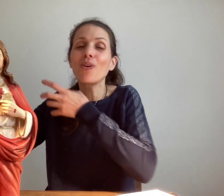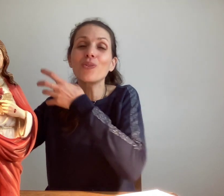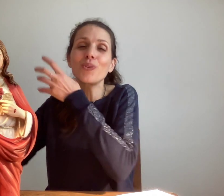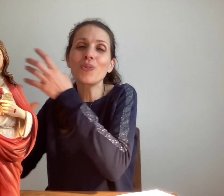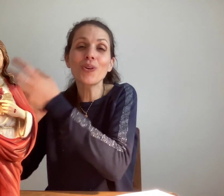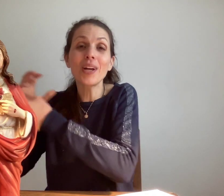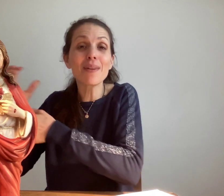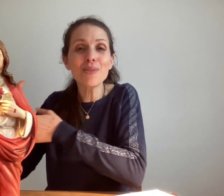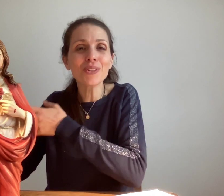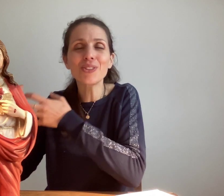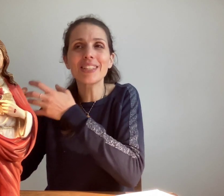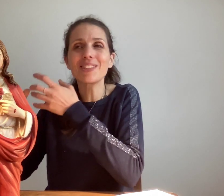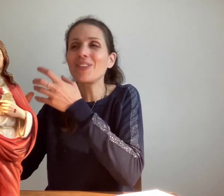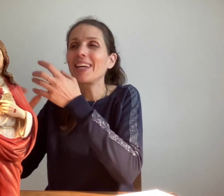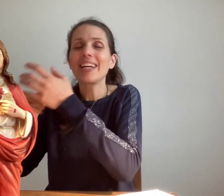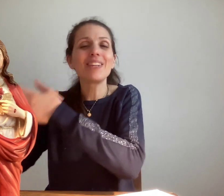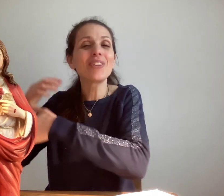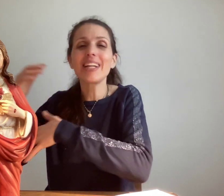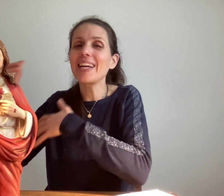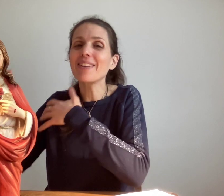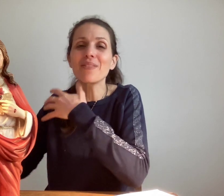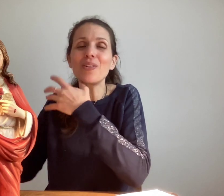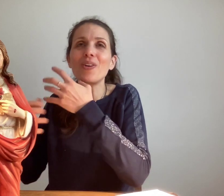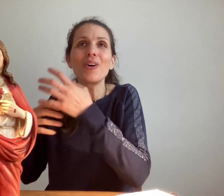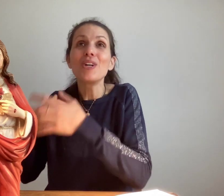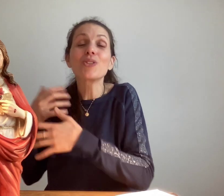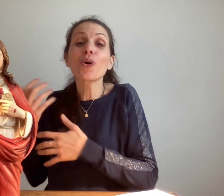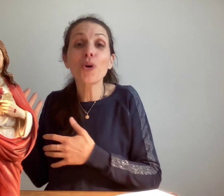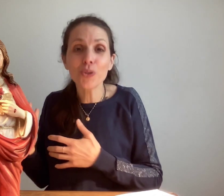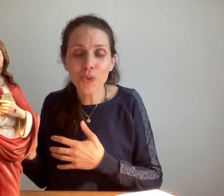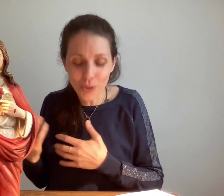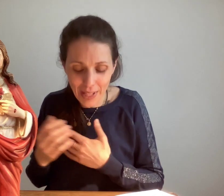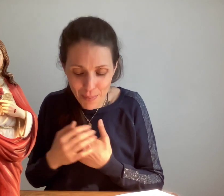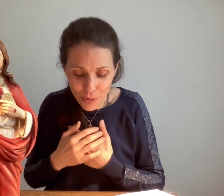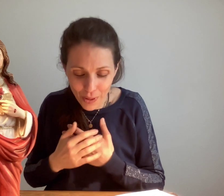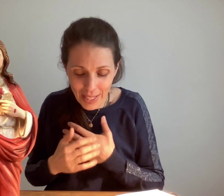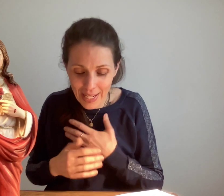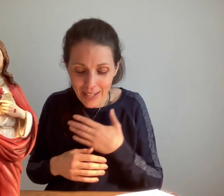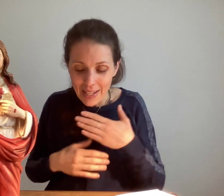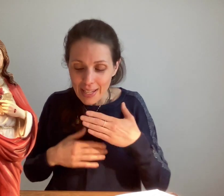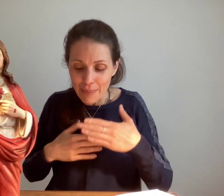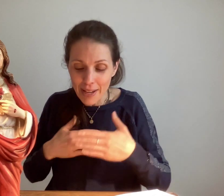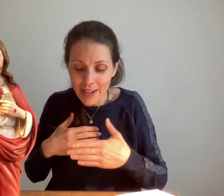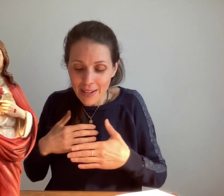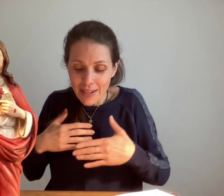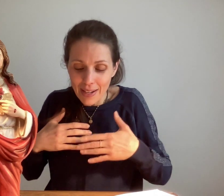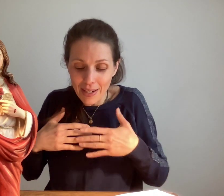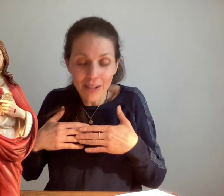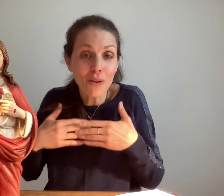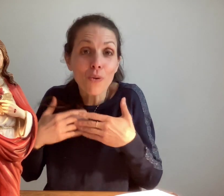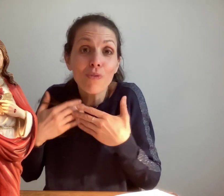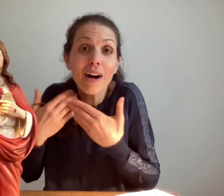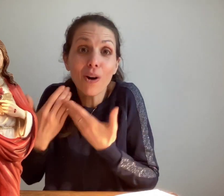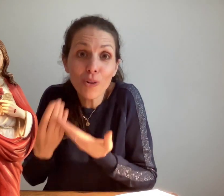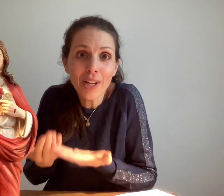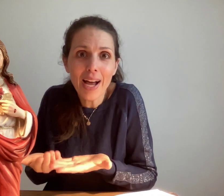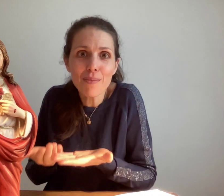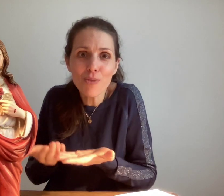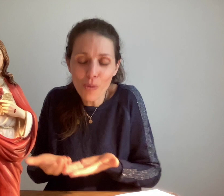rencontre l'amour de Jésus, et donc il y a vraiment ce retour d'amour, il y a un « on va rendre amour